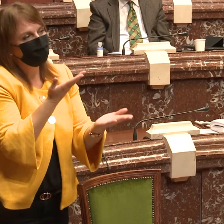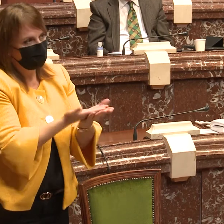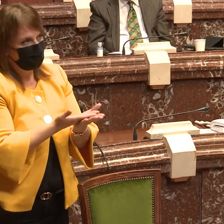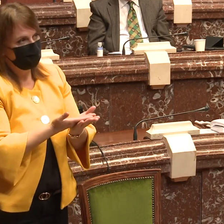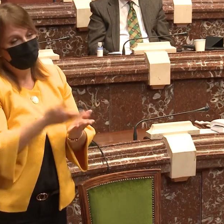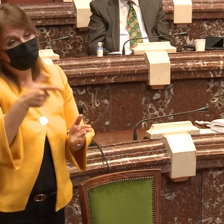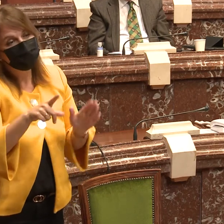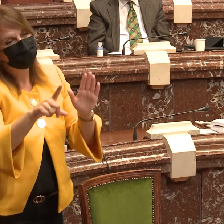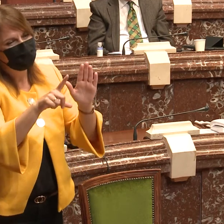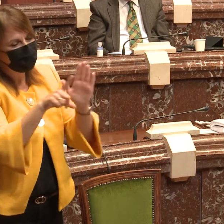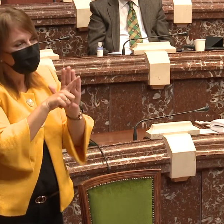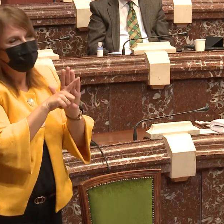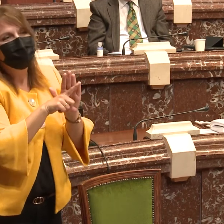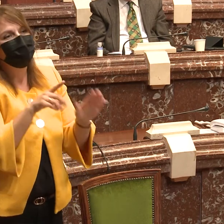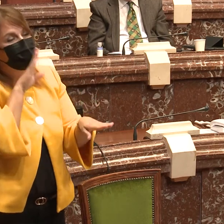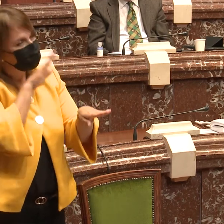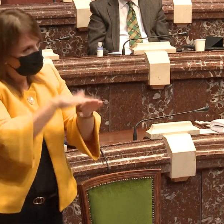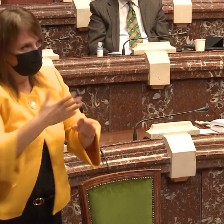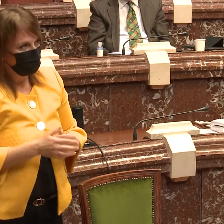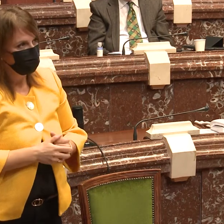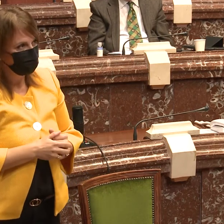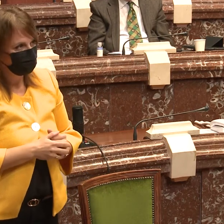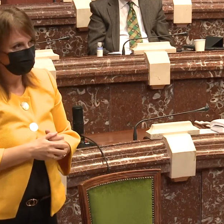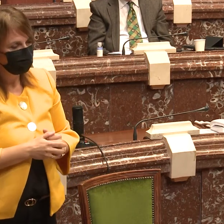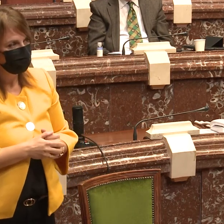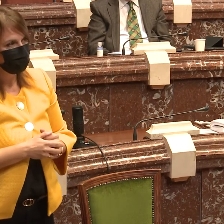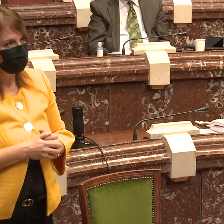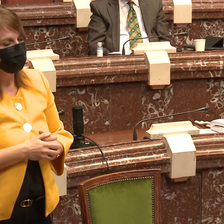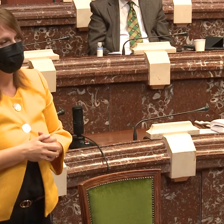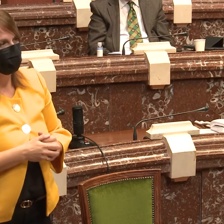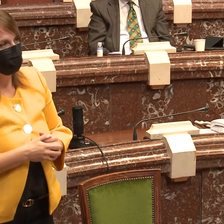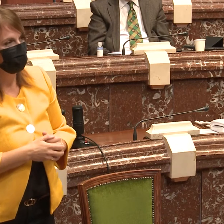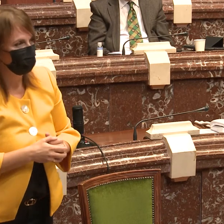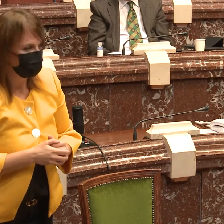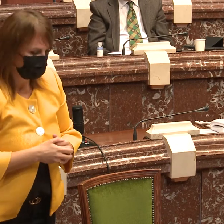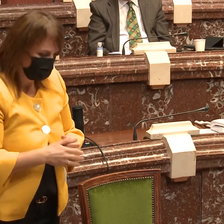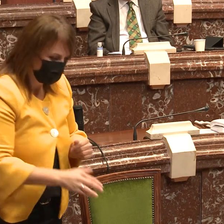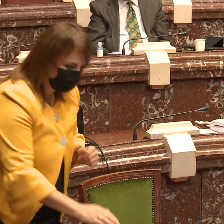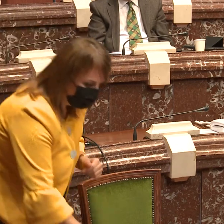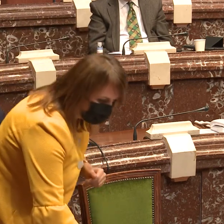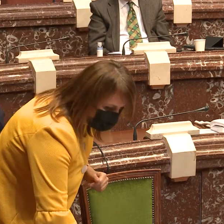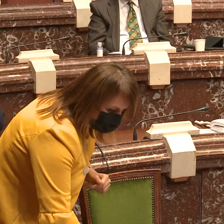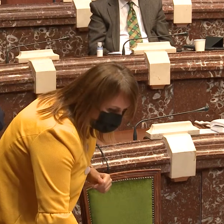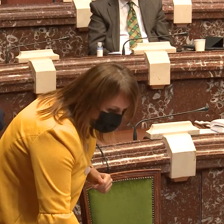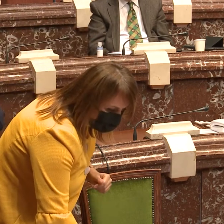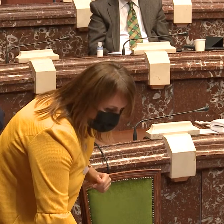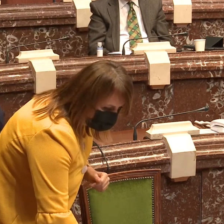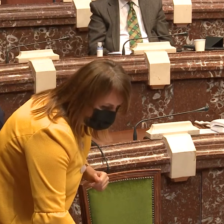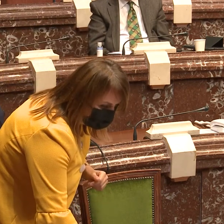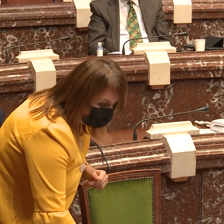Yo pido al resto de grupos parlamentarios que se cumpla con esta ley de accesibilidad universal.